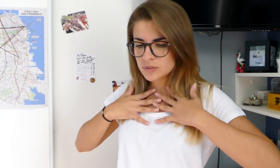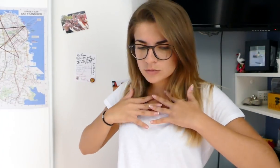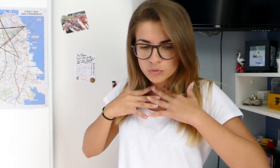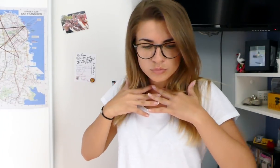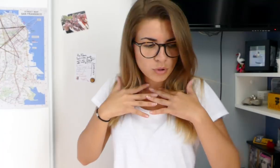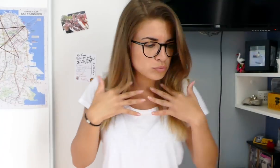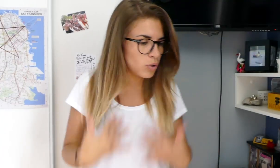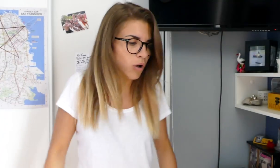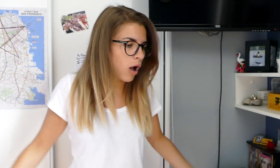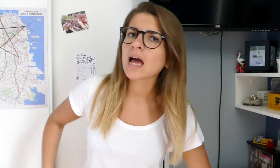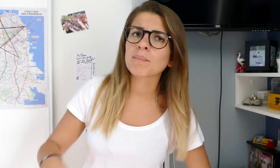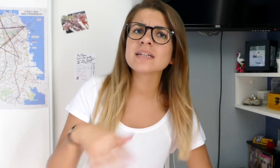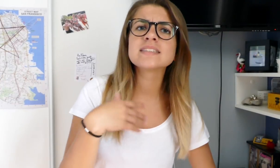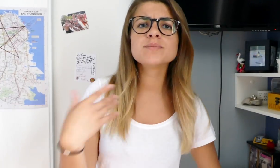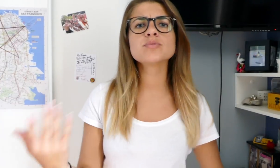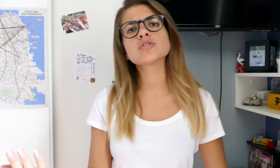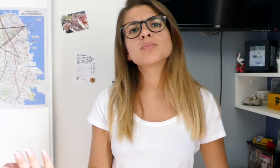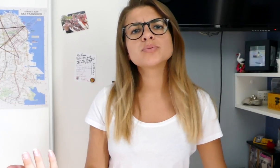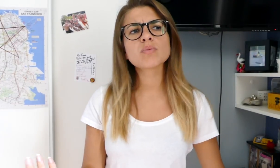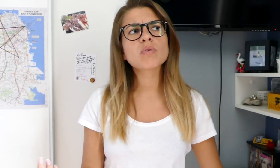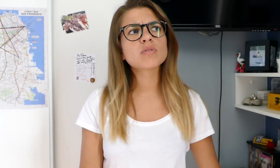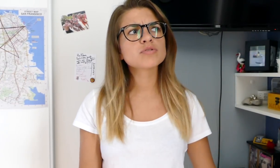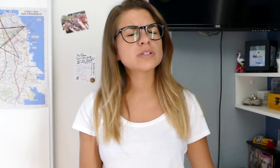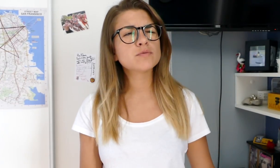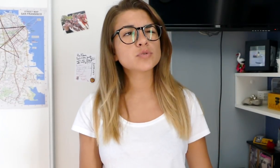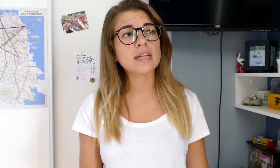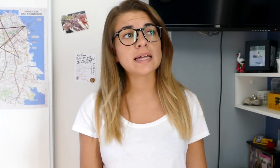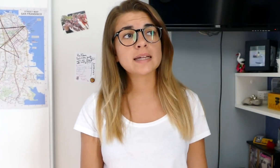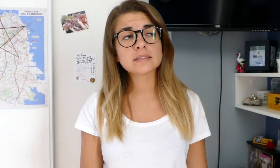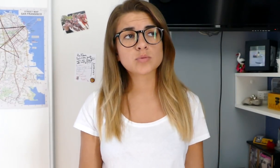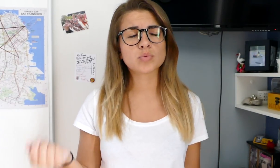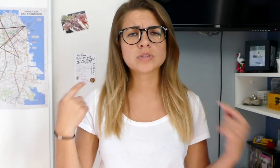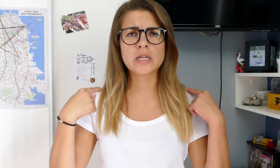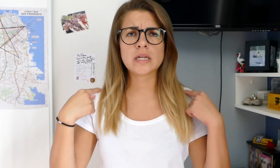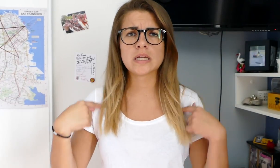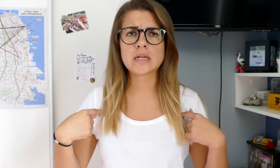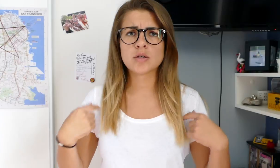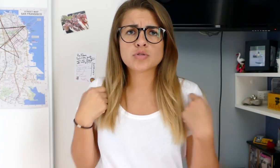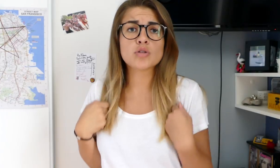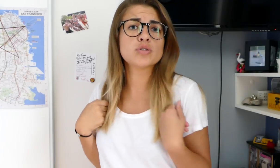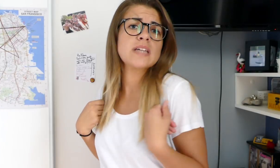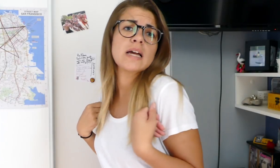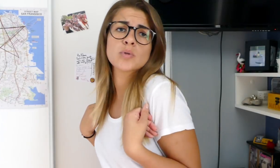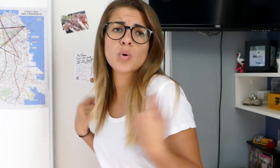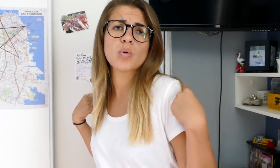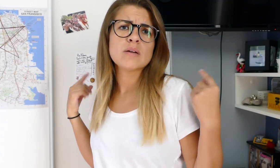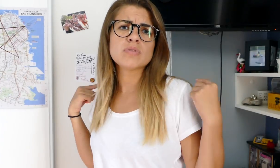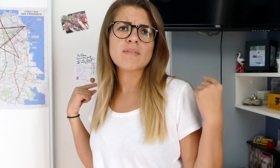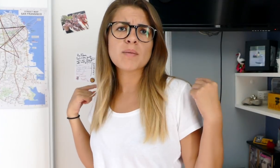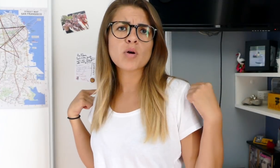musique dans tout son corps. Après, il existe plusieurs options que j'ai vues sur internet. Ce sont des sortes de sac à dos. où il y a vraiment